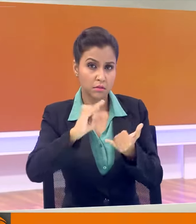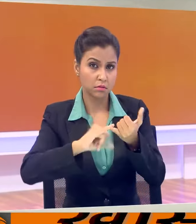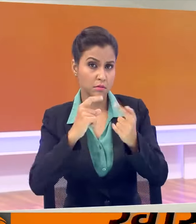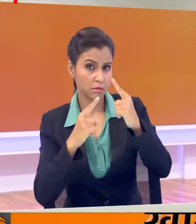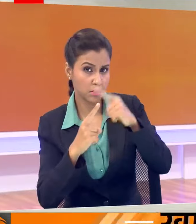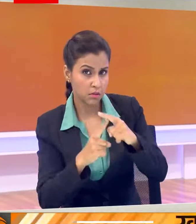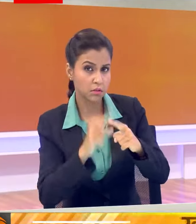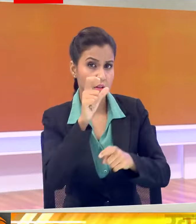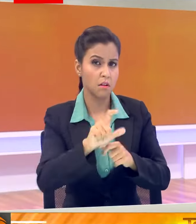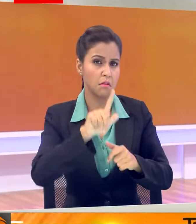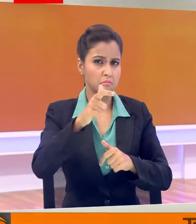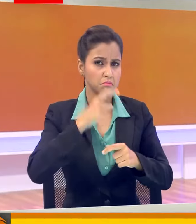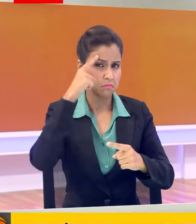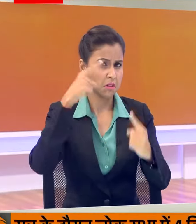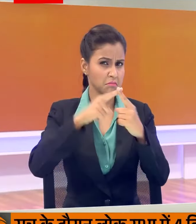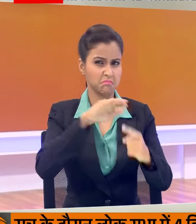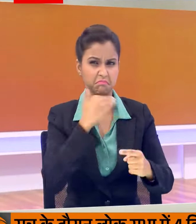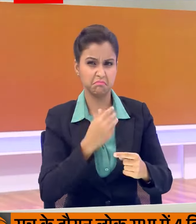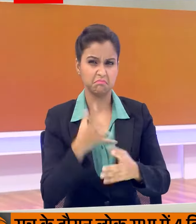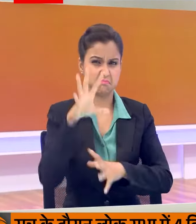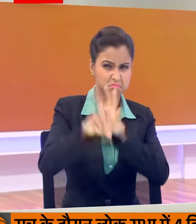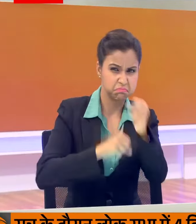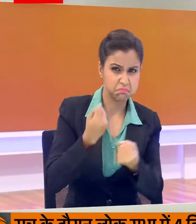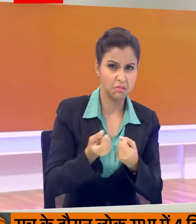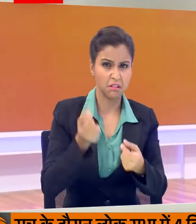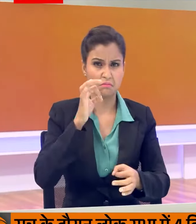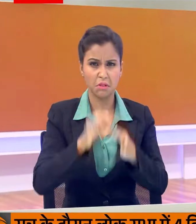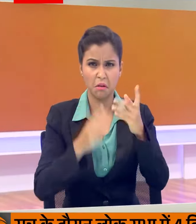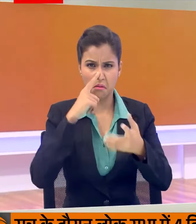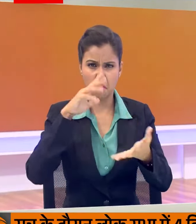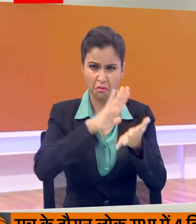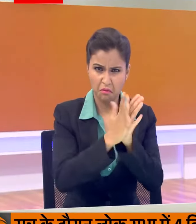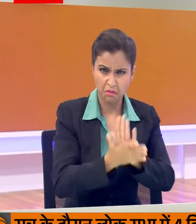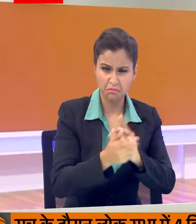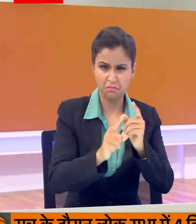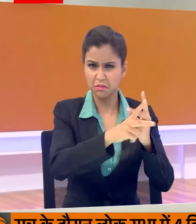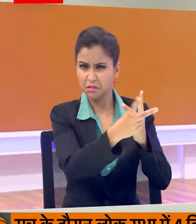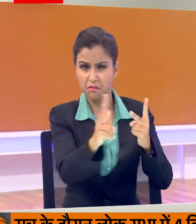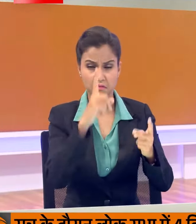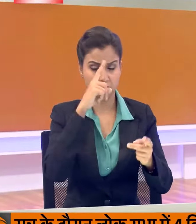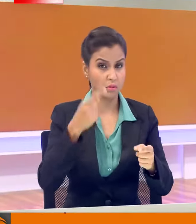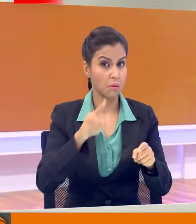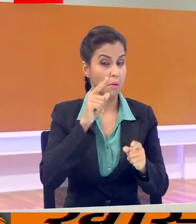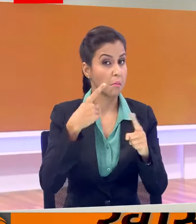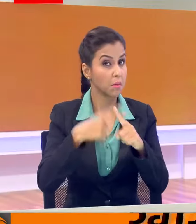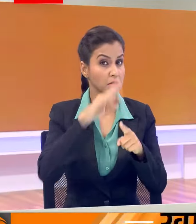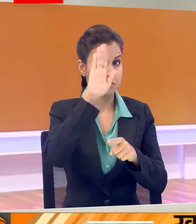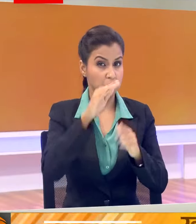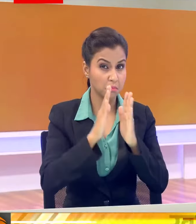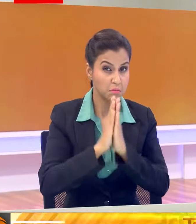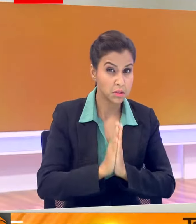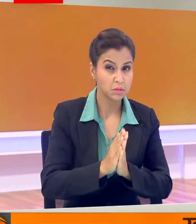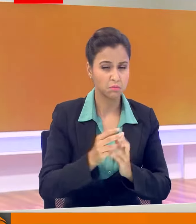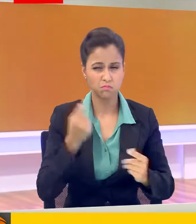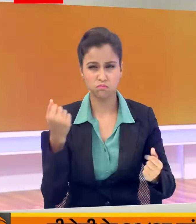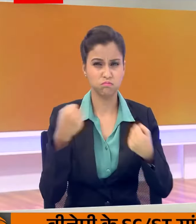के लोगों की लक्षित हत्या, लूटपाट, आगजनी, महिलाओं के साथ जगन्य अपराद और मंदिर जैसे शद्धा स्थानों पर हो